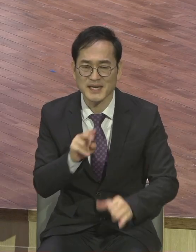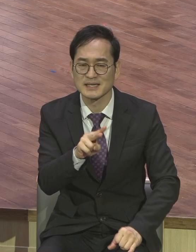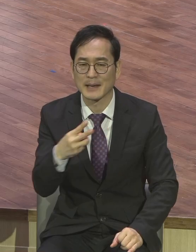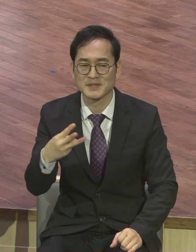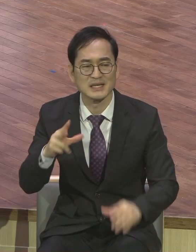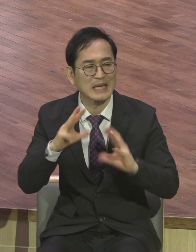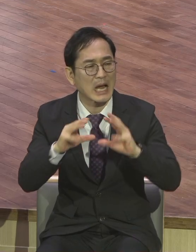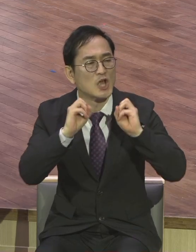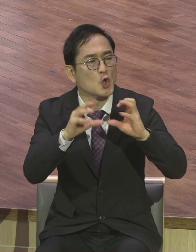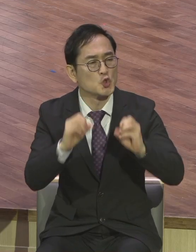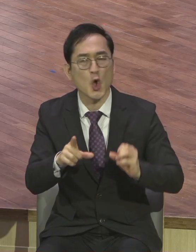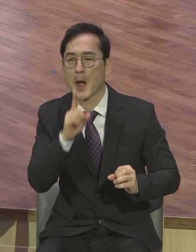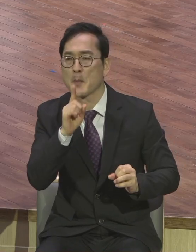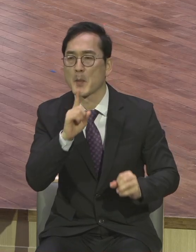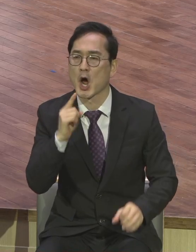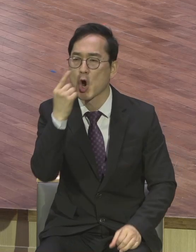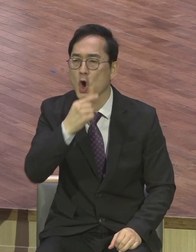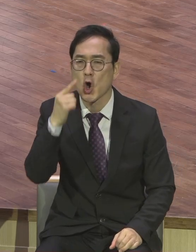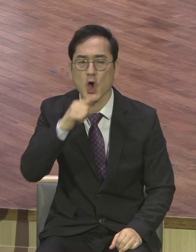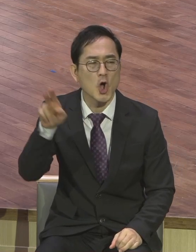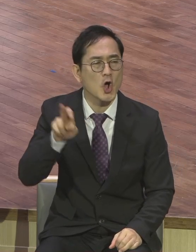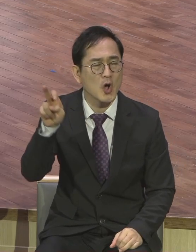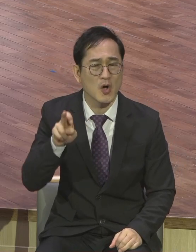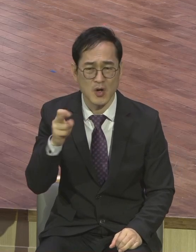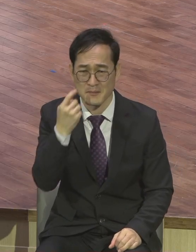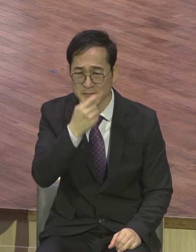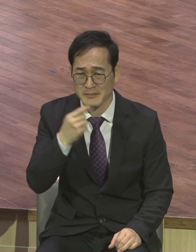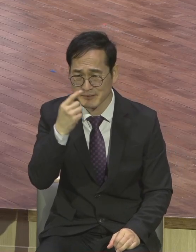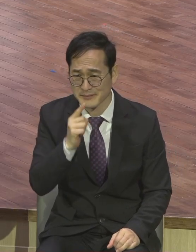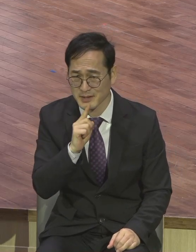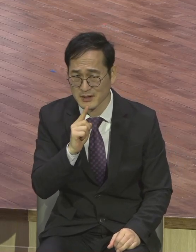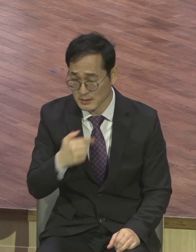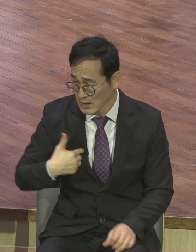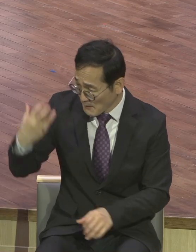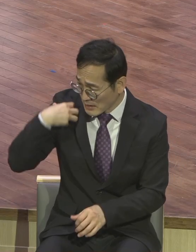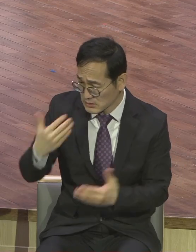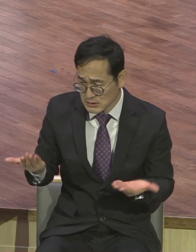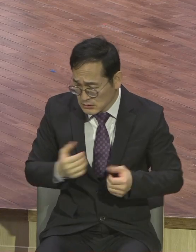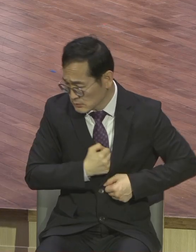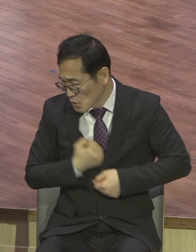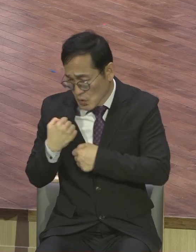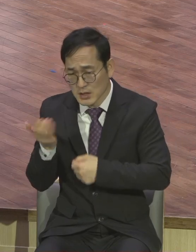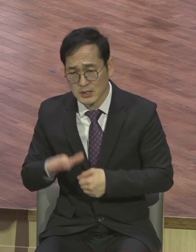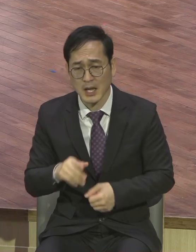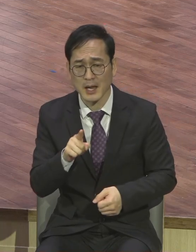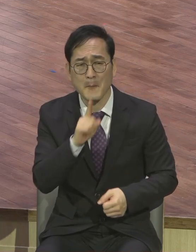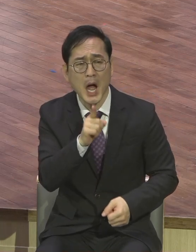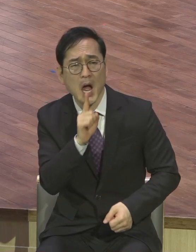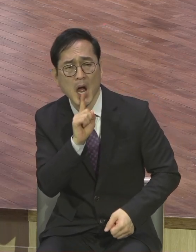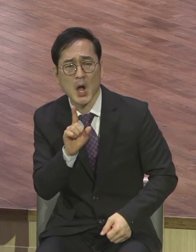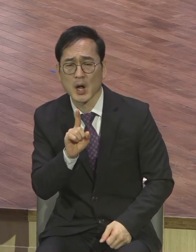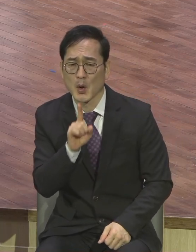자기 맡긴 직분대로 별 관심이 없으면서 그건 말이 안되는 질서야 하나님이신데